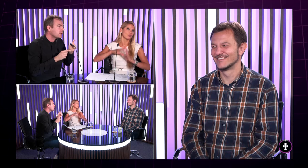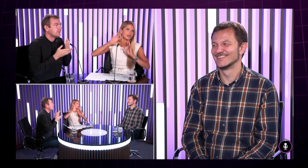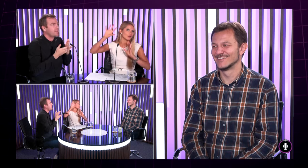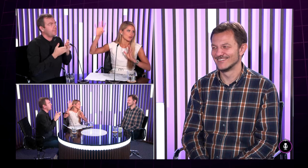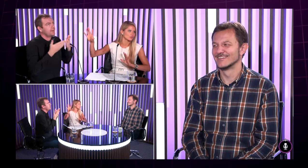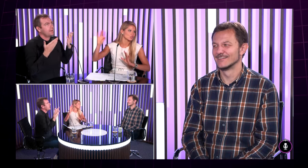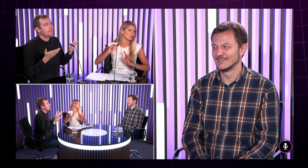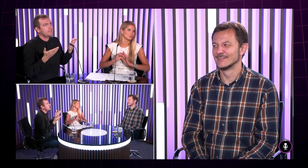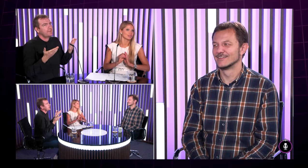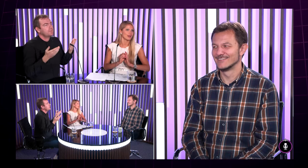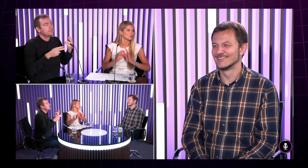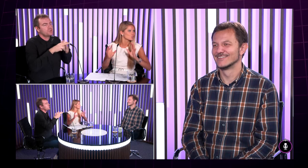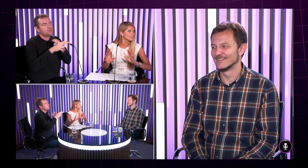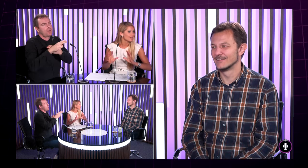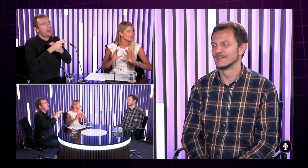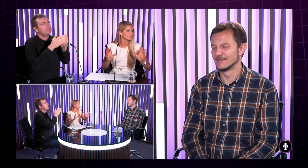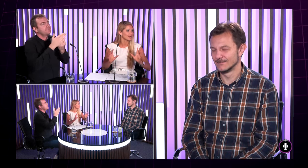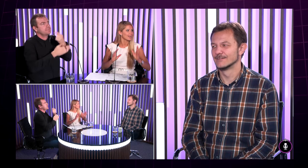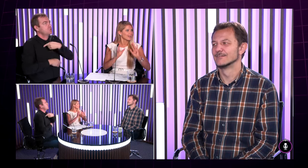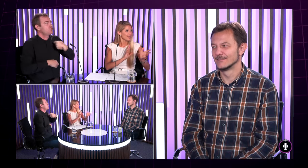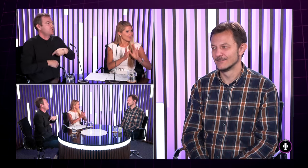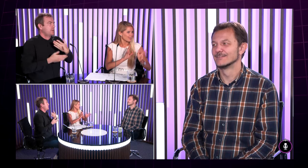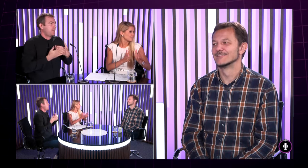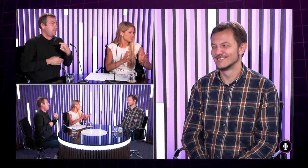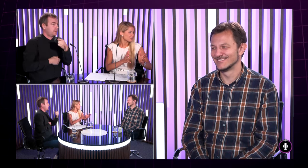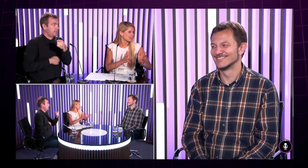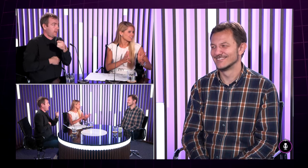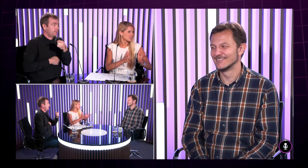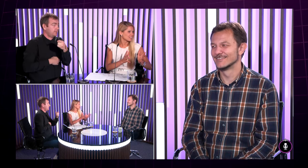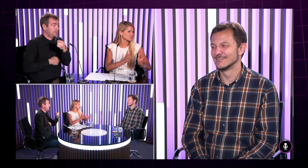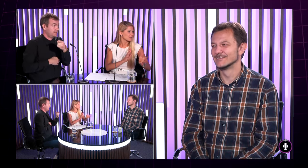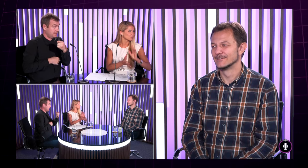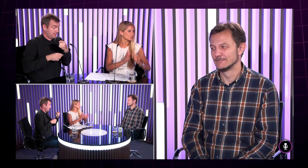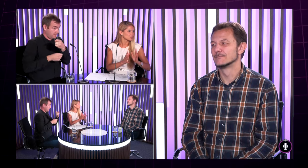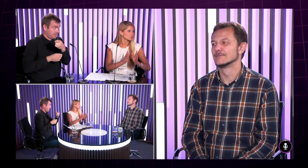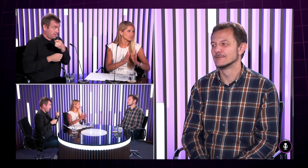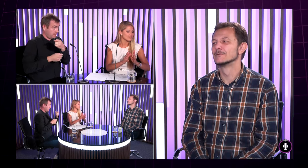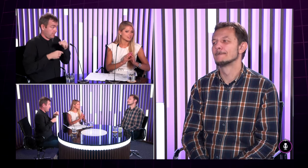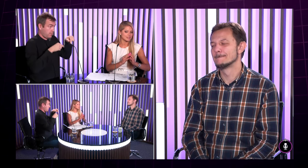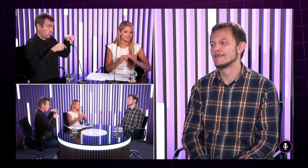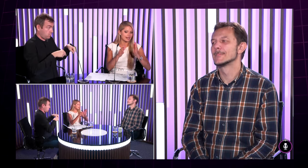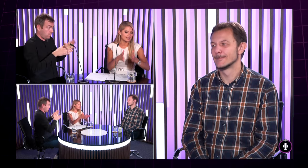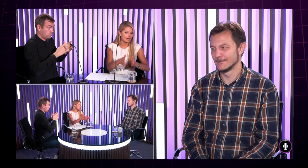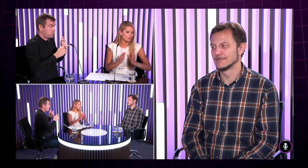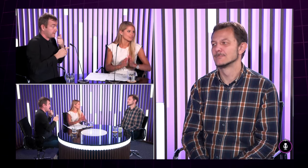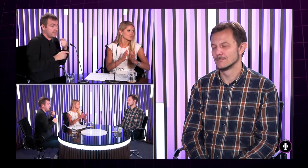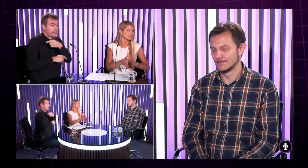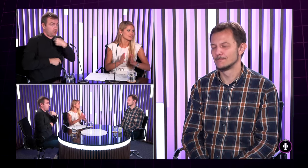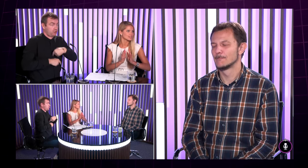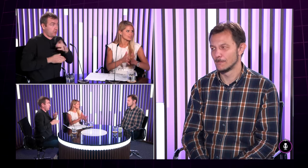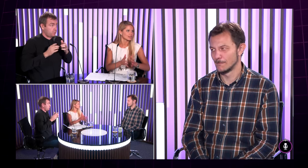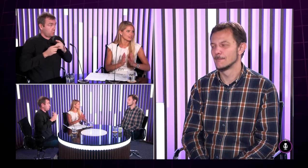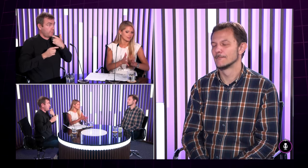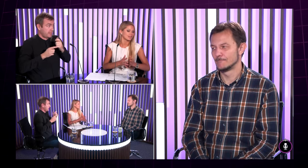nejakou krajinou naozaj, že úplne ako Čína, lebo tak, je tam taktiež nejaký rozdiel, lebo to dorozumenie je viac menej také na ukazovanie,